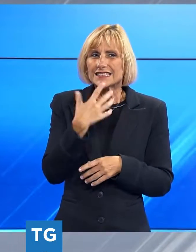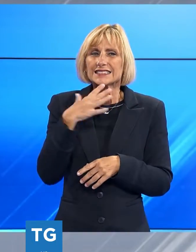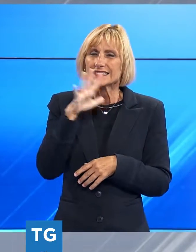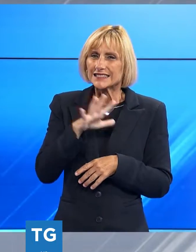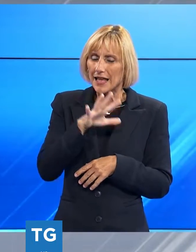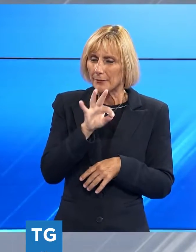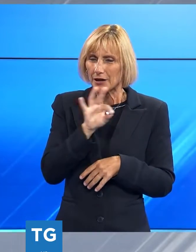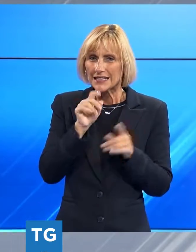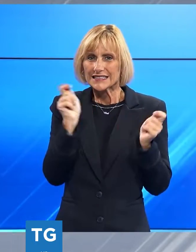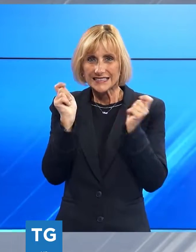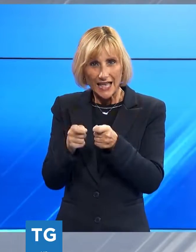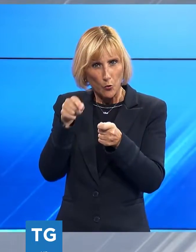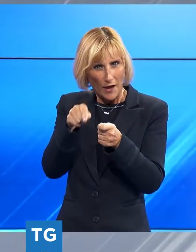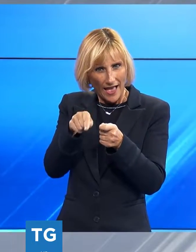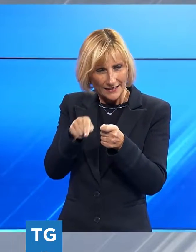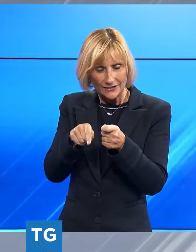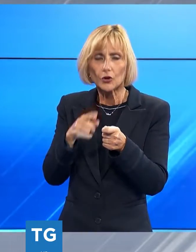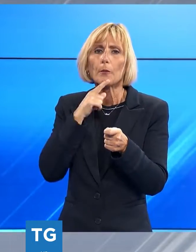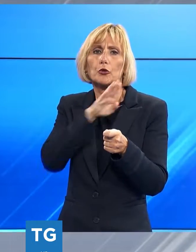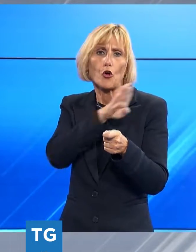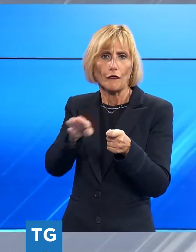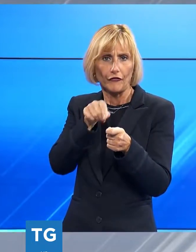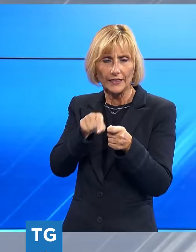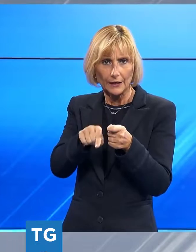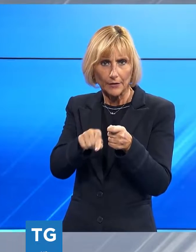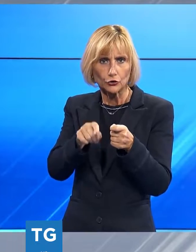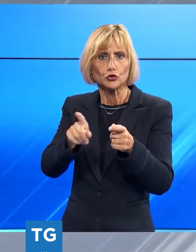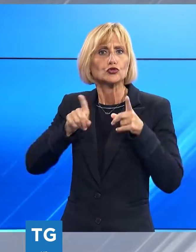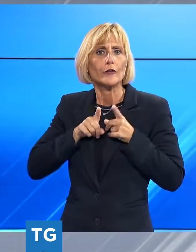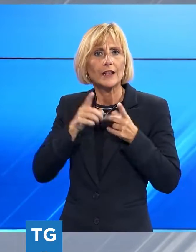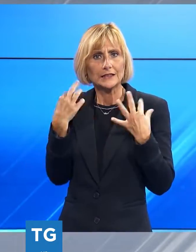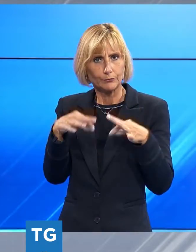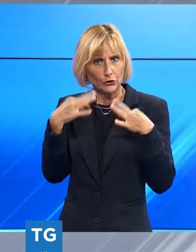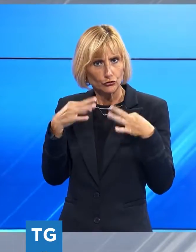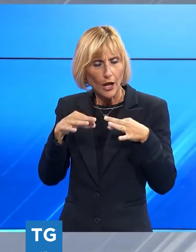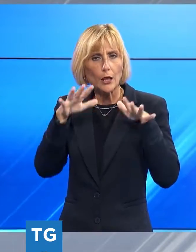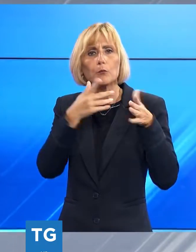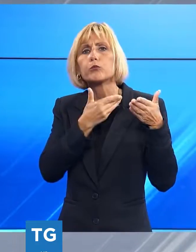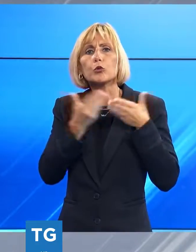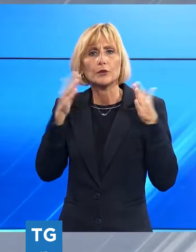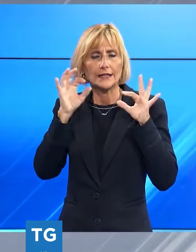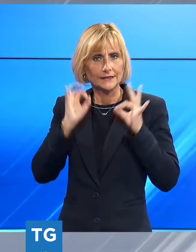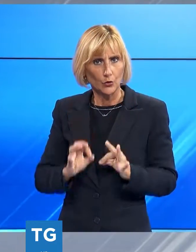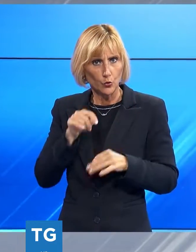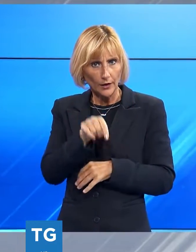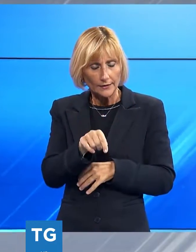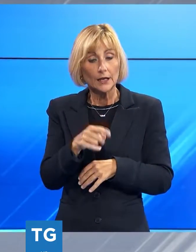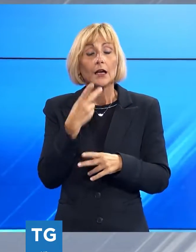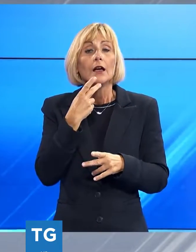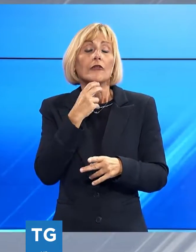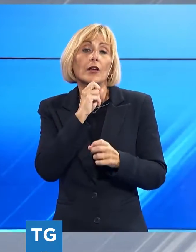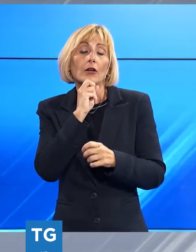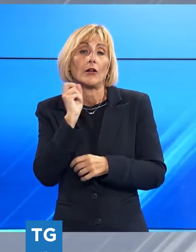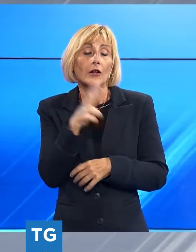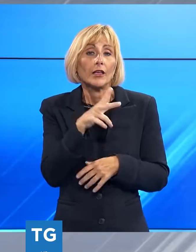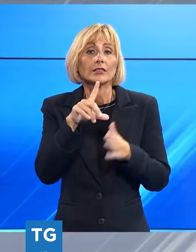sequestro, colpito a suo tempo da un provvedimento di sorveglianza speciale di pubblica sicurezza, avrebbe omesso di comunicare al